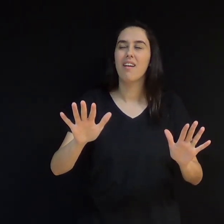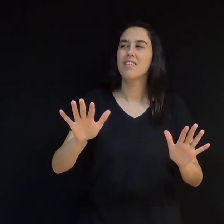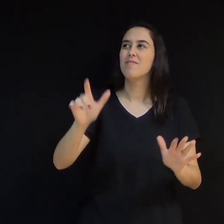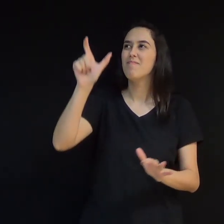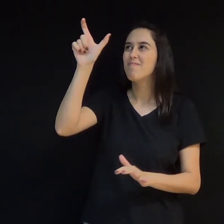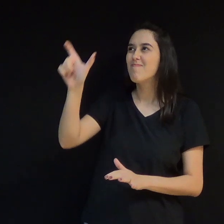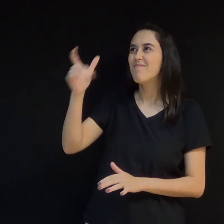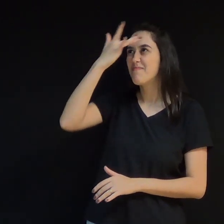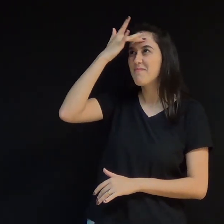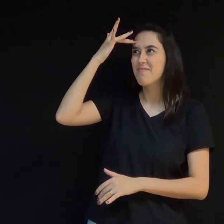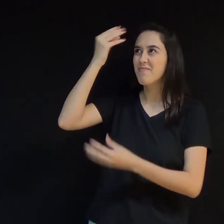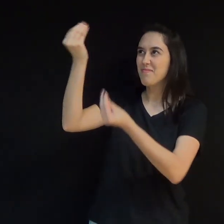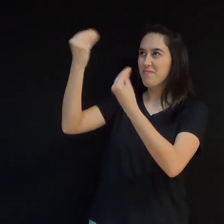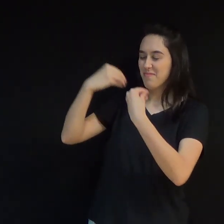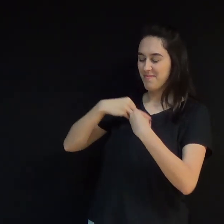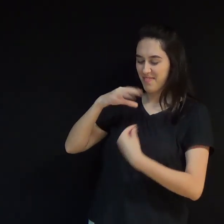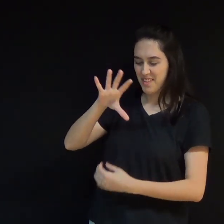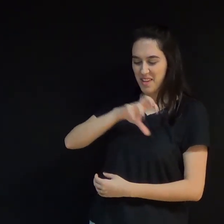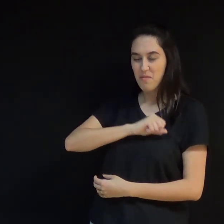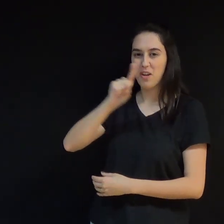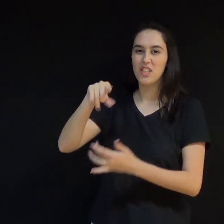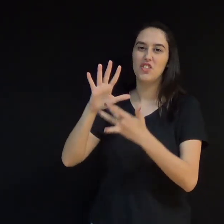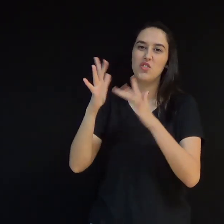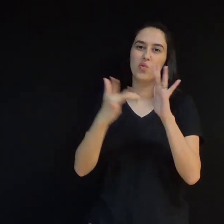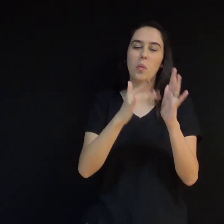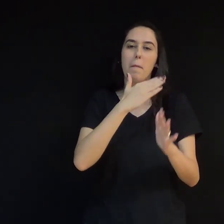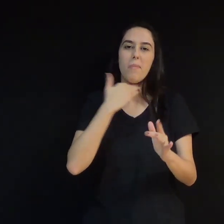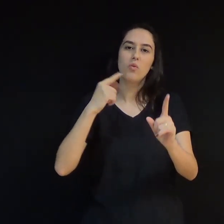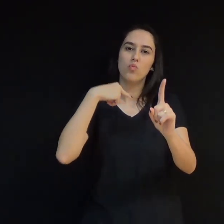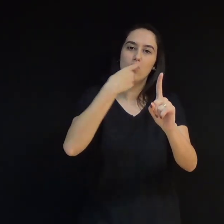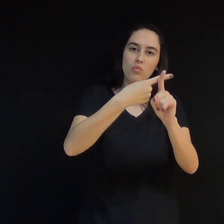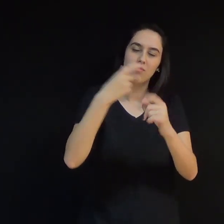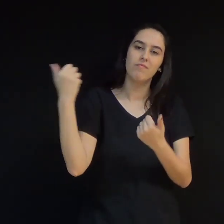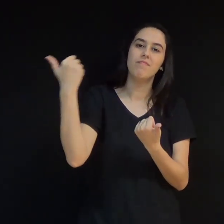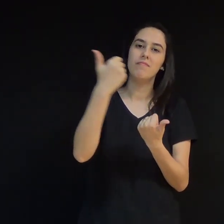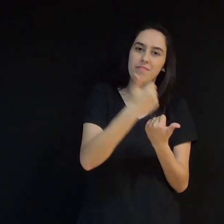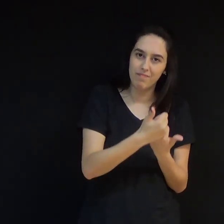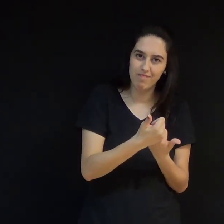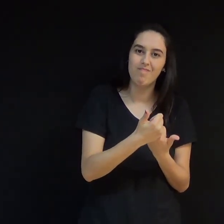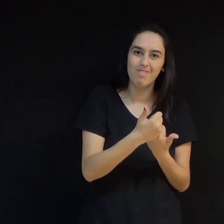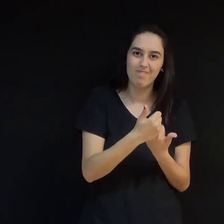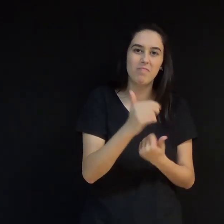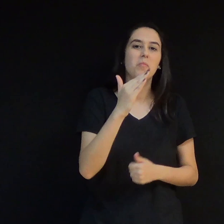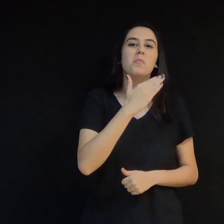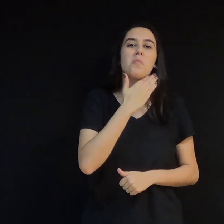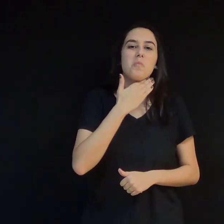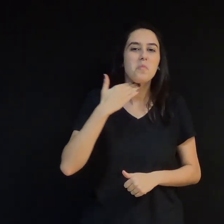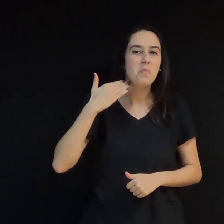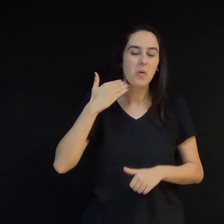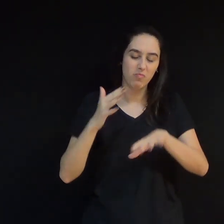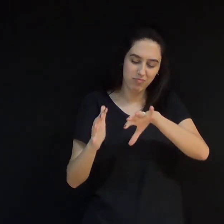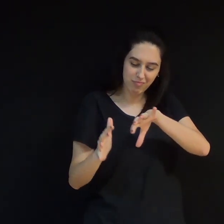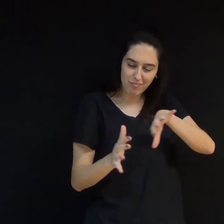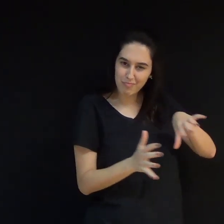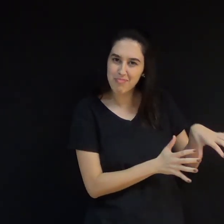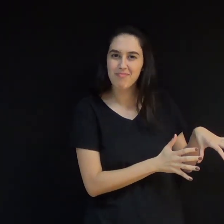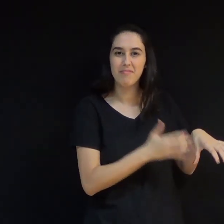me amou e assumiu a minha dívida na cruz, ao se colocar no meu lugar, tomando a minha morte. Em separação,